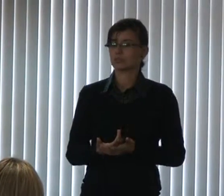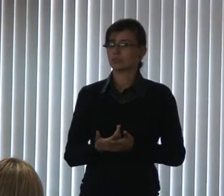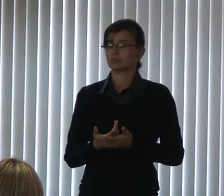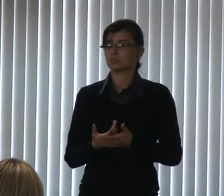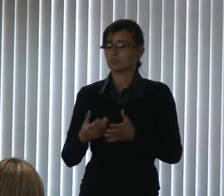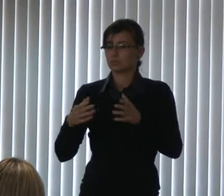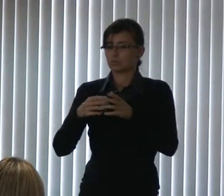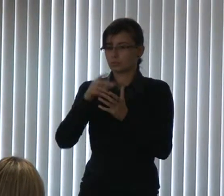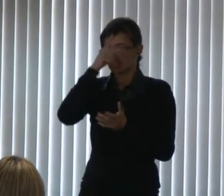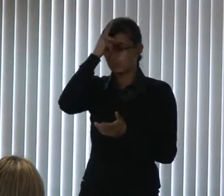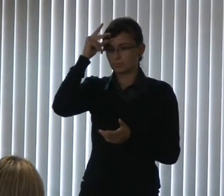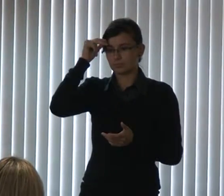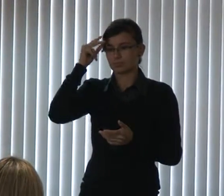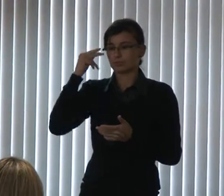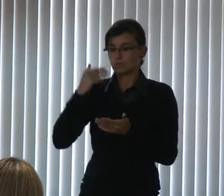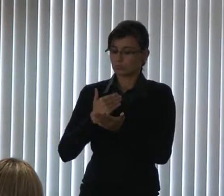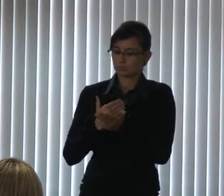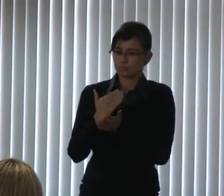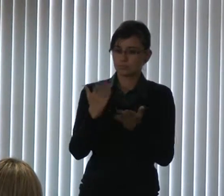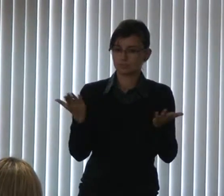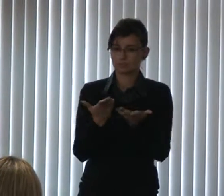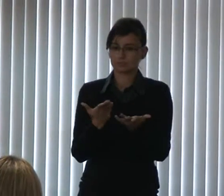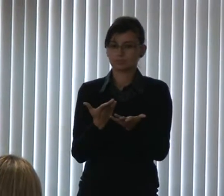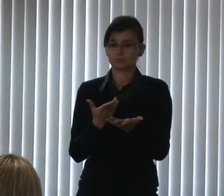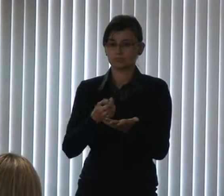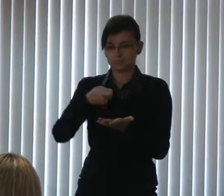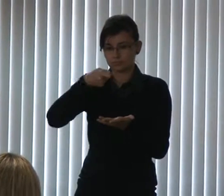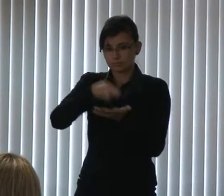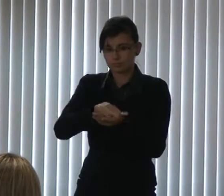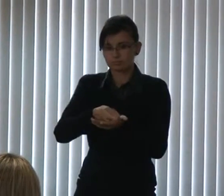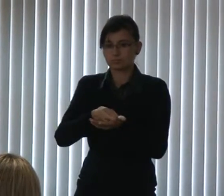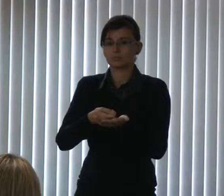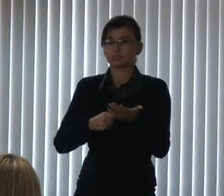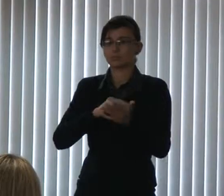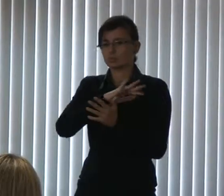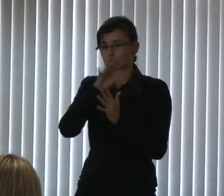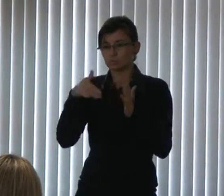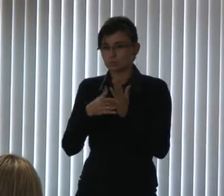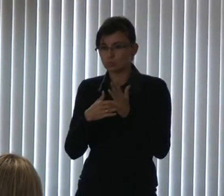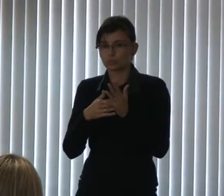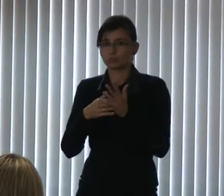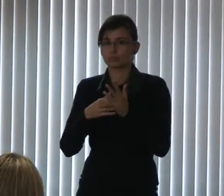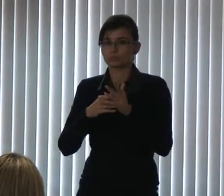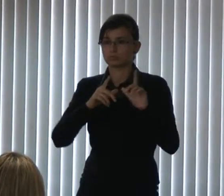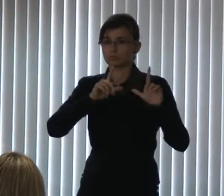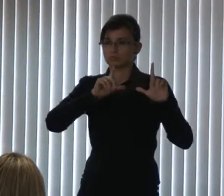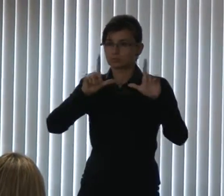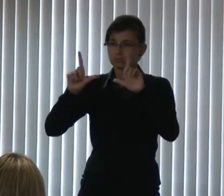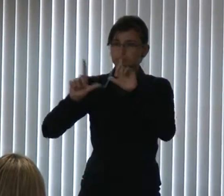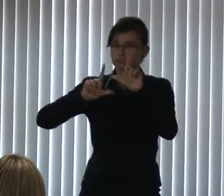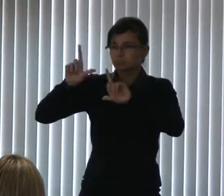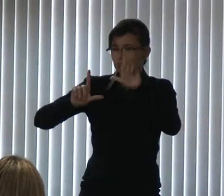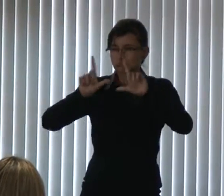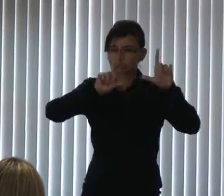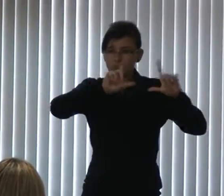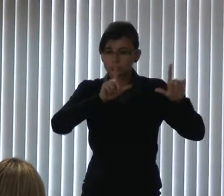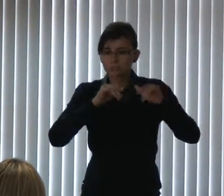presidente, a partir de hoje registra em todos os anais de qualquer órgão de imprensa que é a primeira Câmara do Brasil,